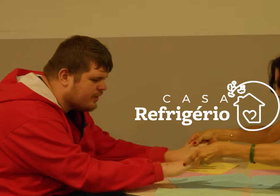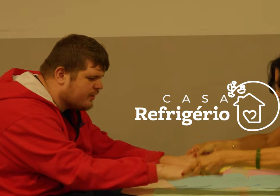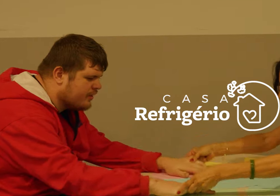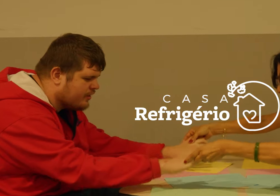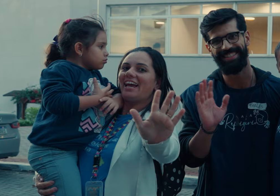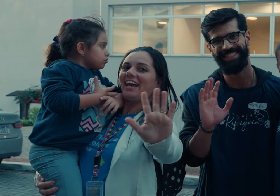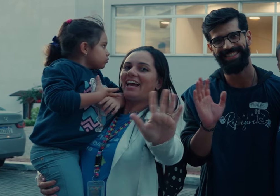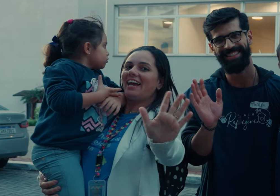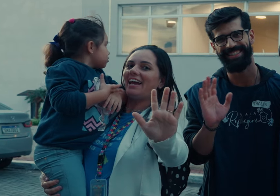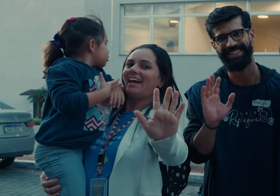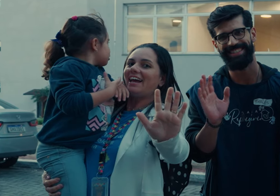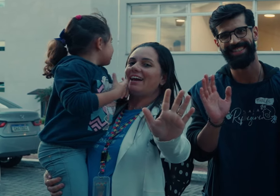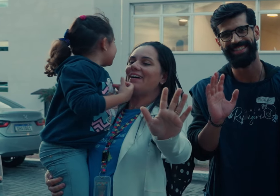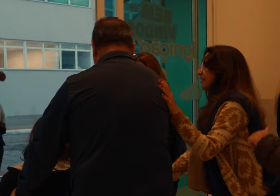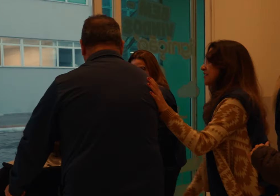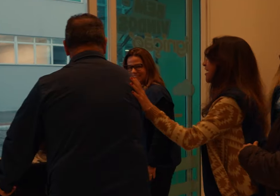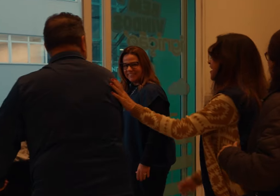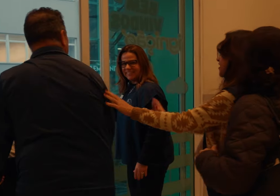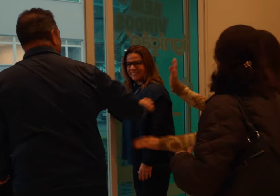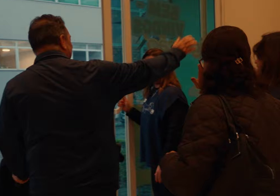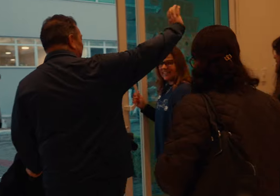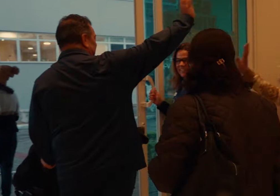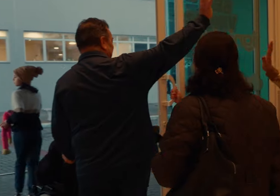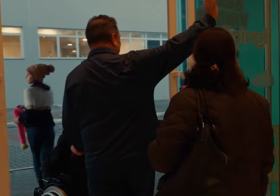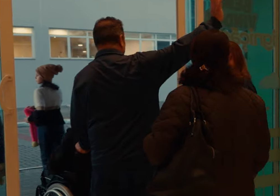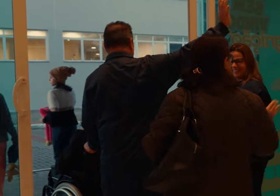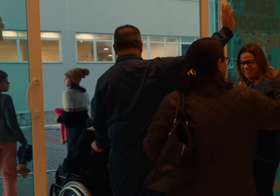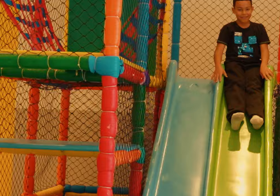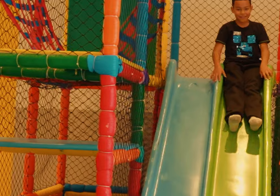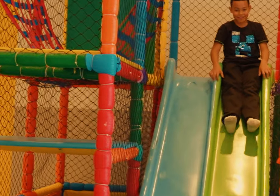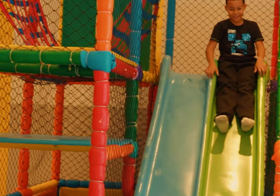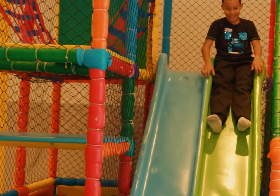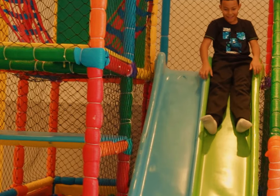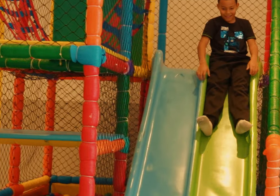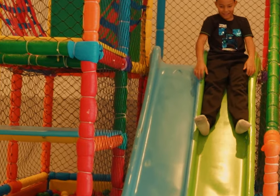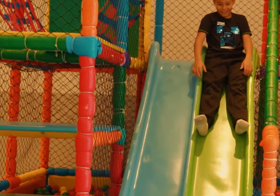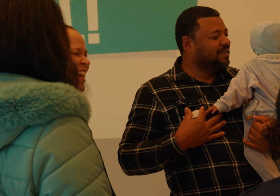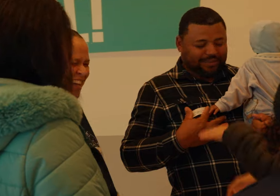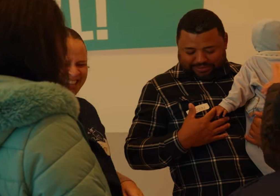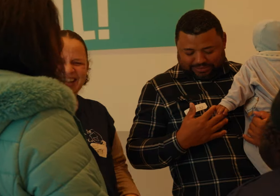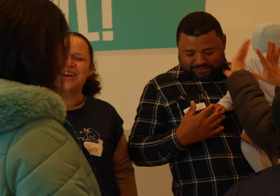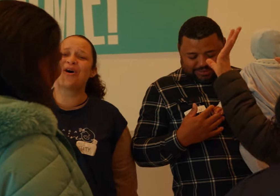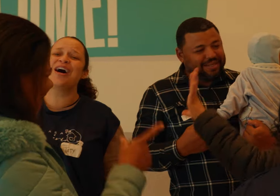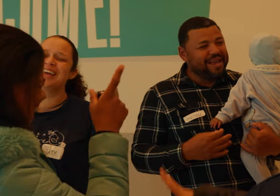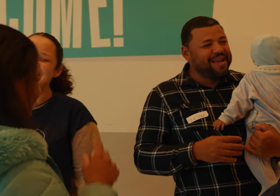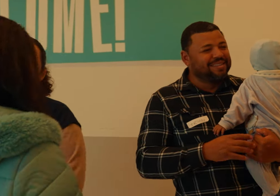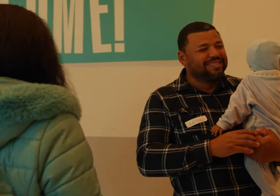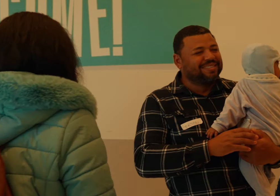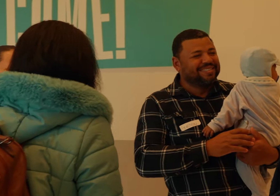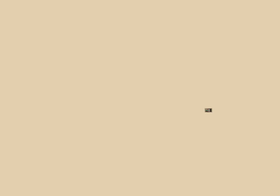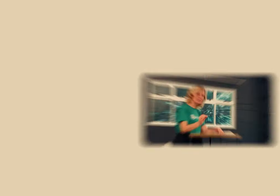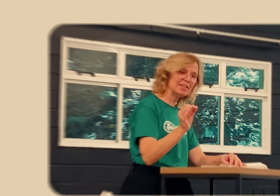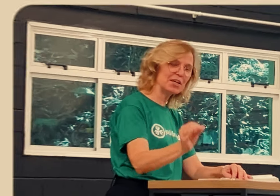divertem enquanto os pais e cuidadores têm um tempo livre. De forma lúdica, as pessoas com necessidades especiais